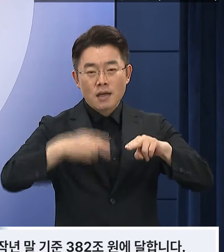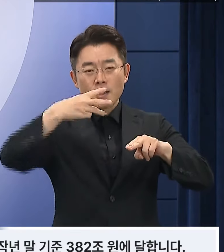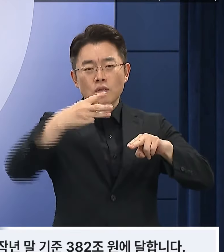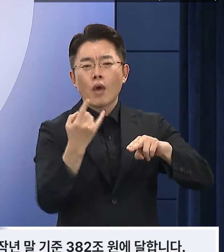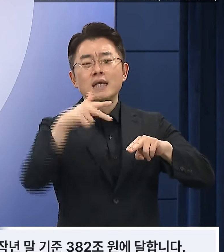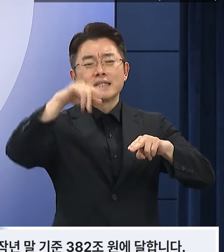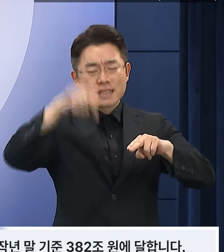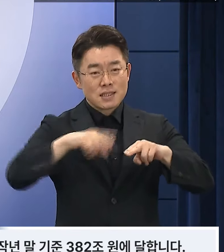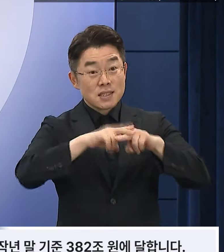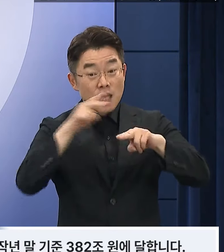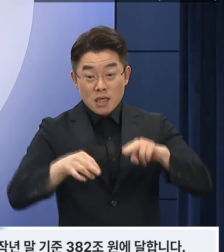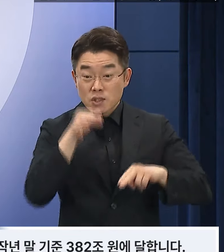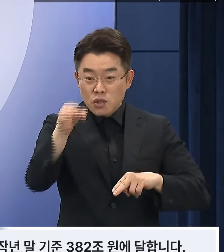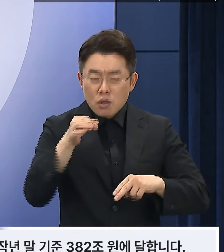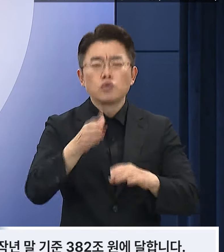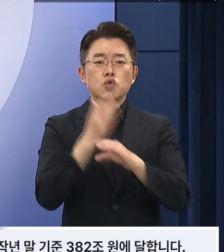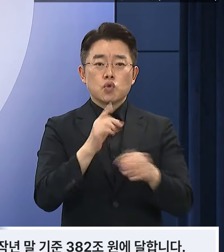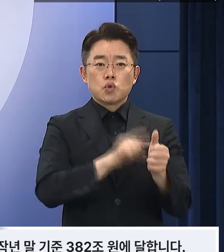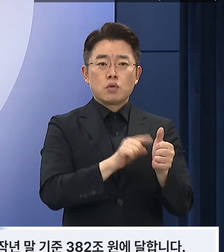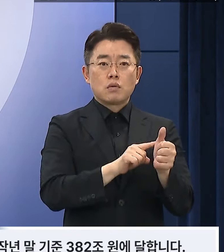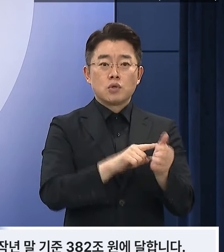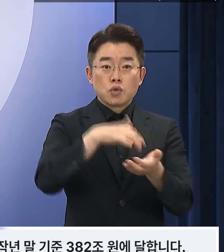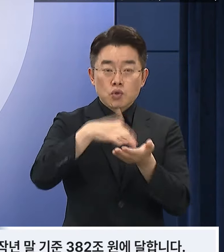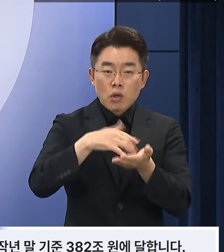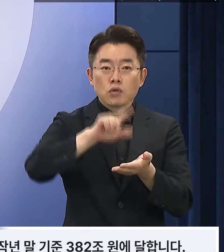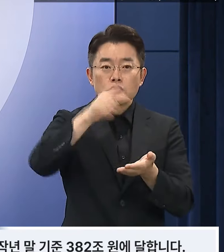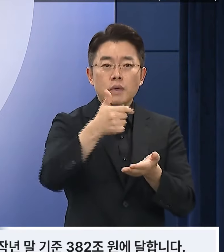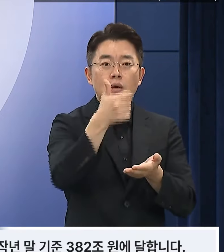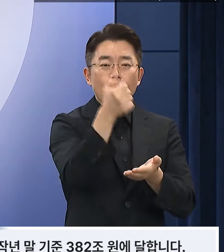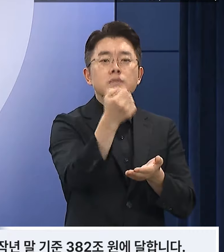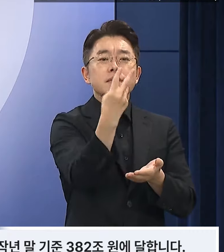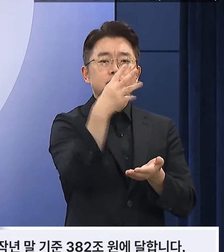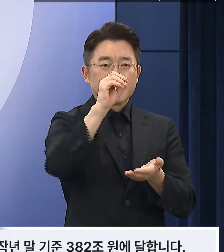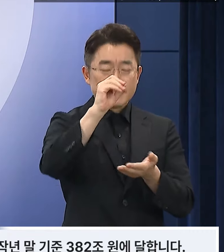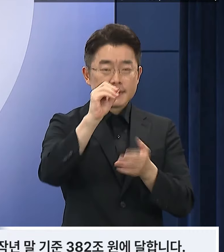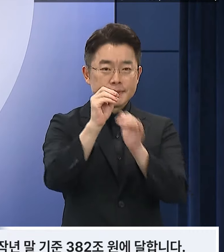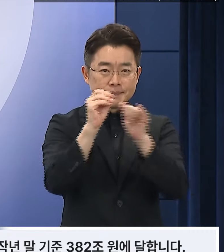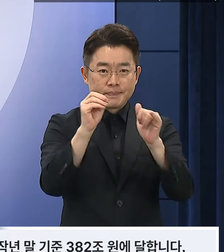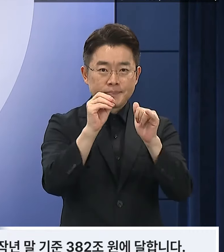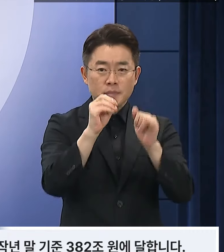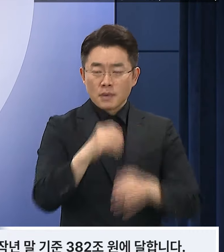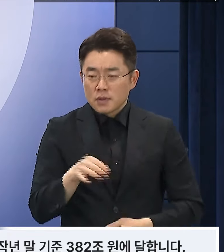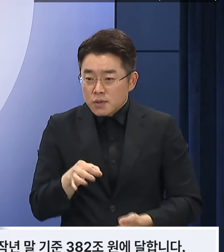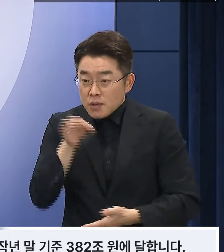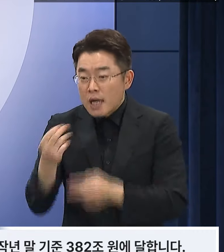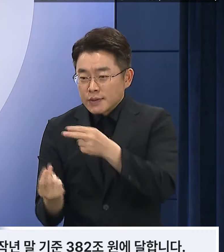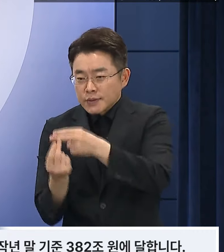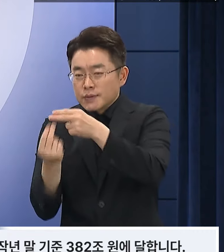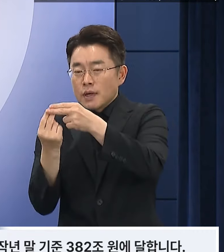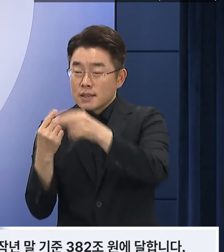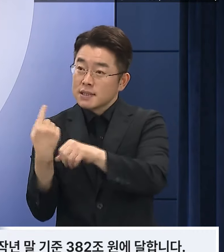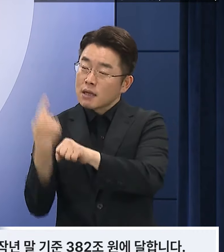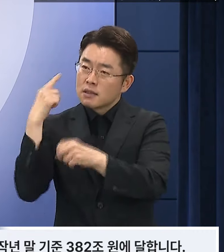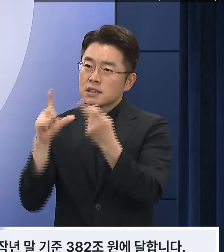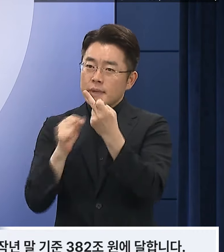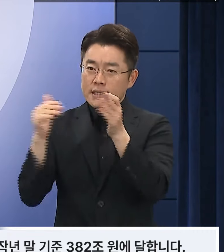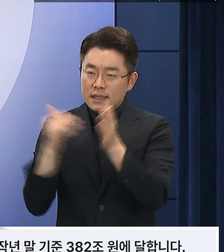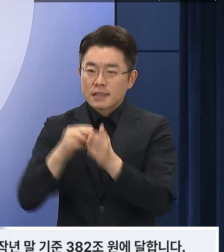퇴직연금 가입자는 현재 653만 명으로 정립금은 작년 말 기준